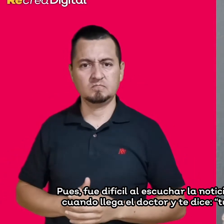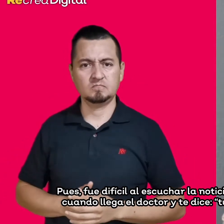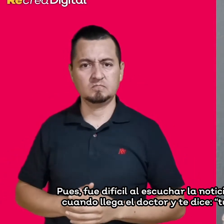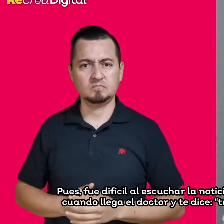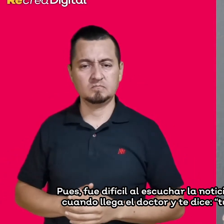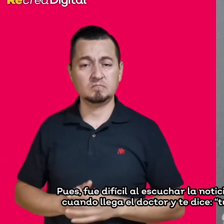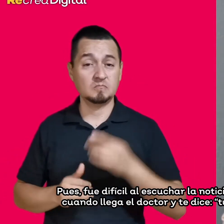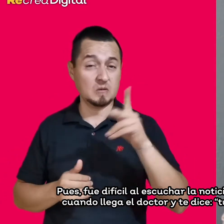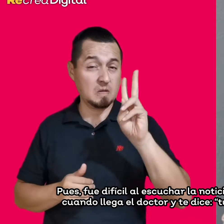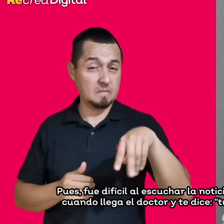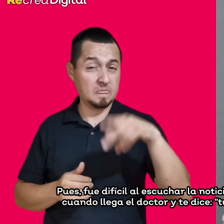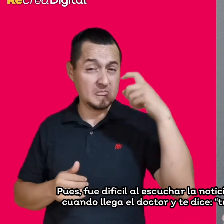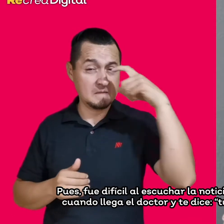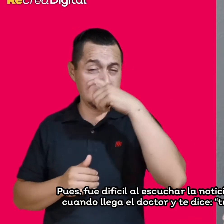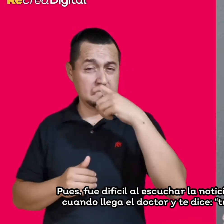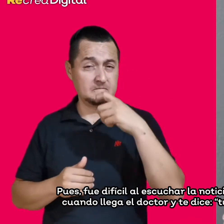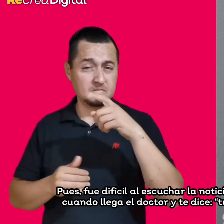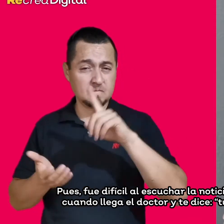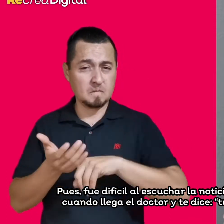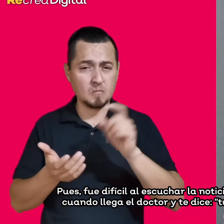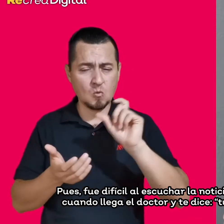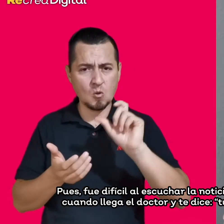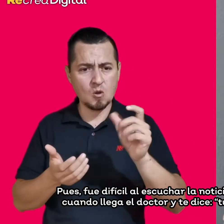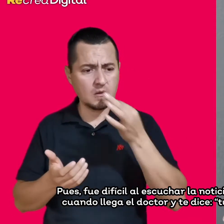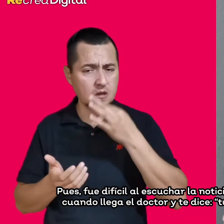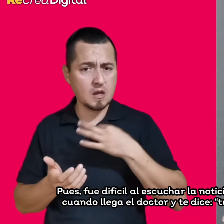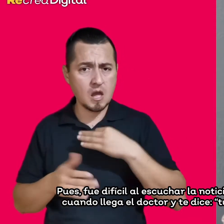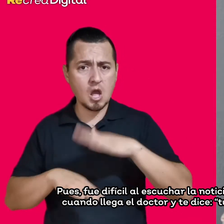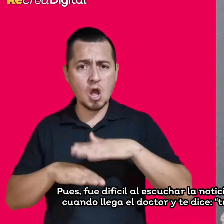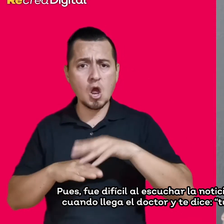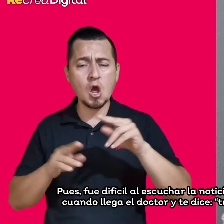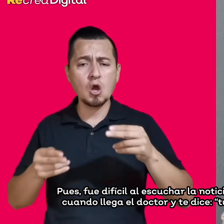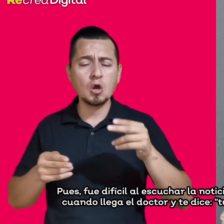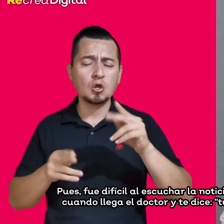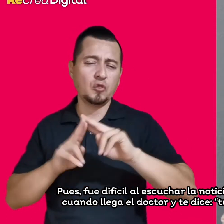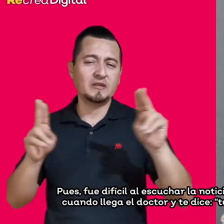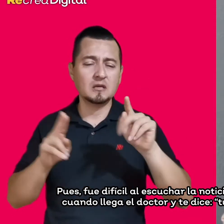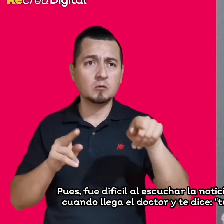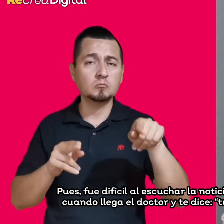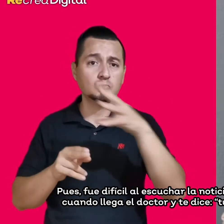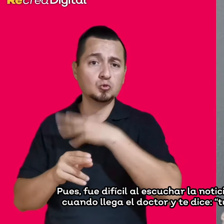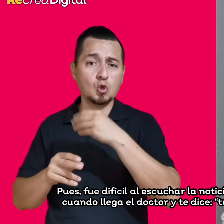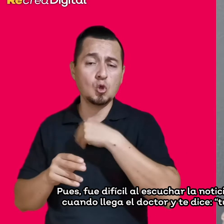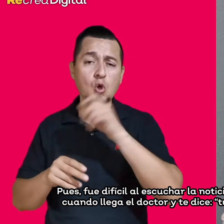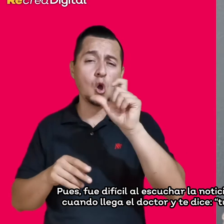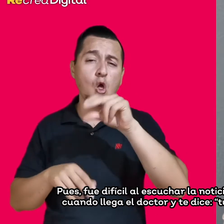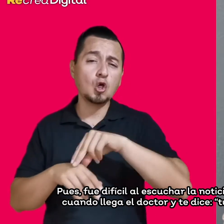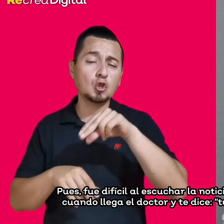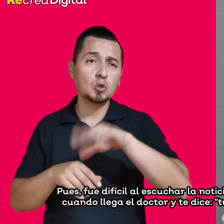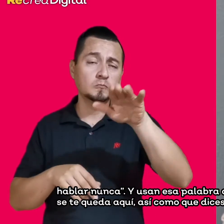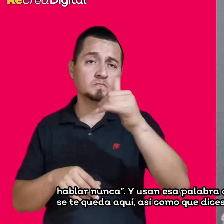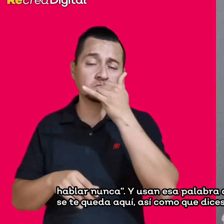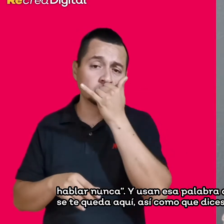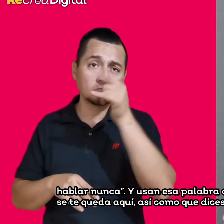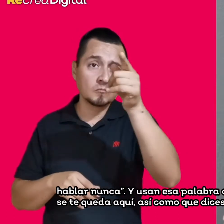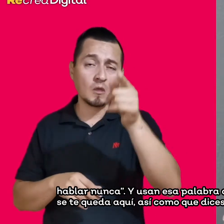sorda, y más cuando te llega el doctor y te dice tu hija no escucha,